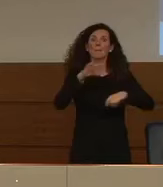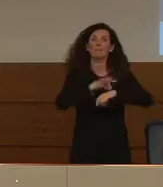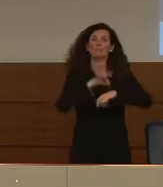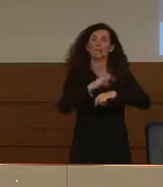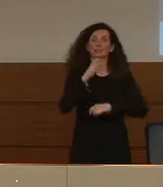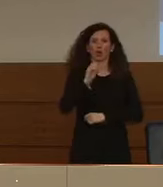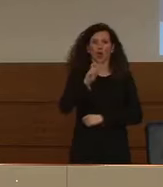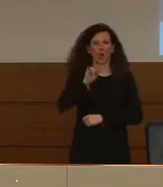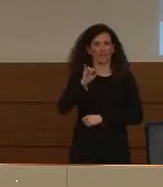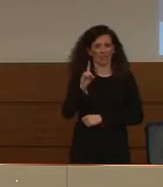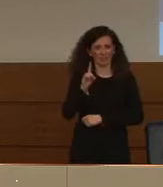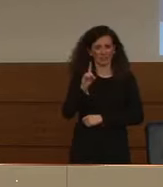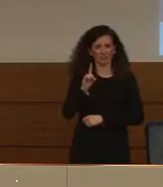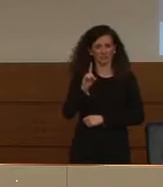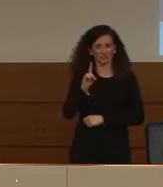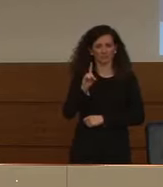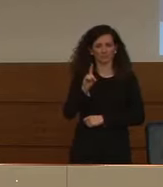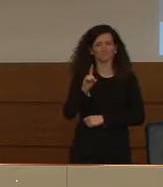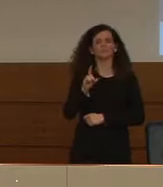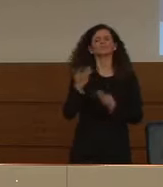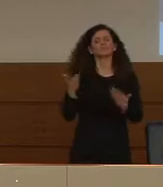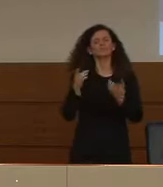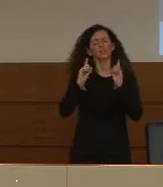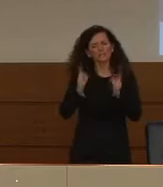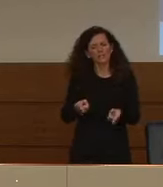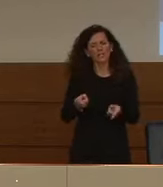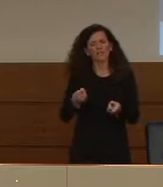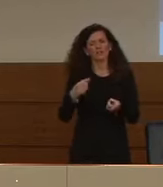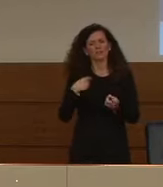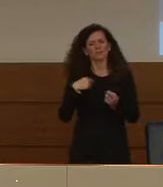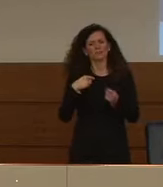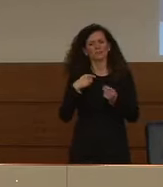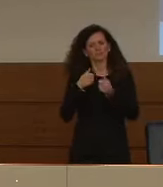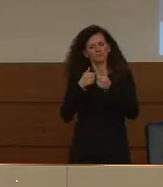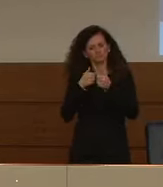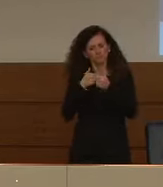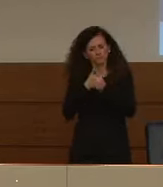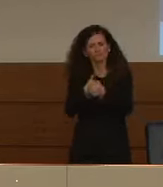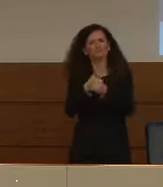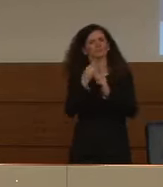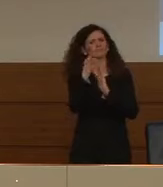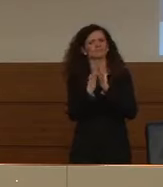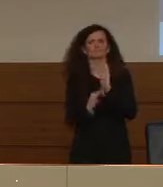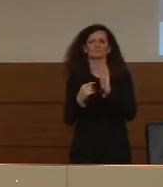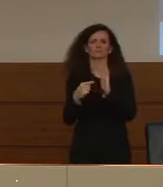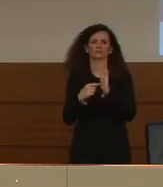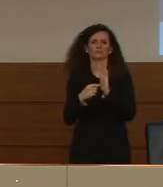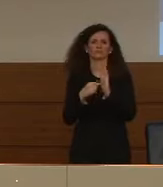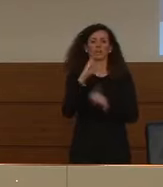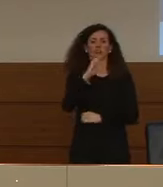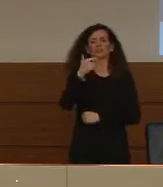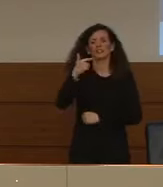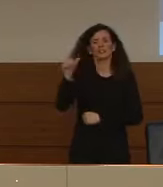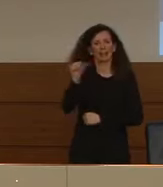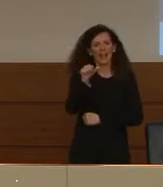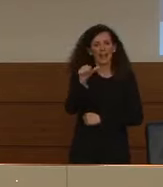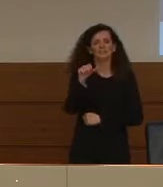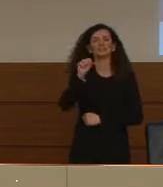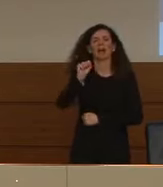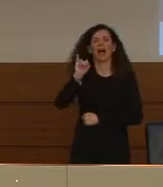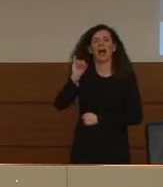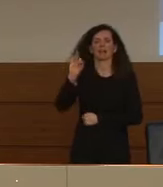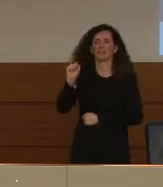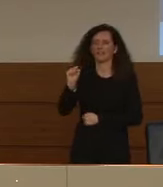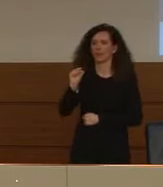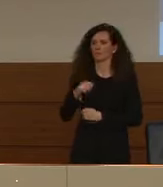quello che si deve cercare di fare è attenersi a quelle che sono le disposizioni del CTS e dell'AIFA.